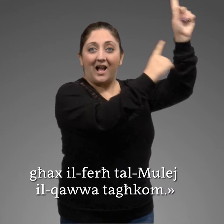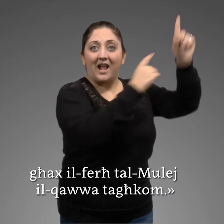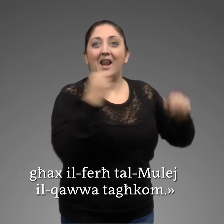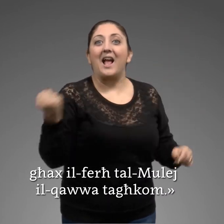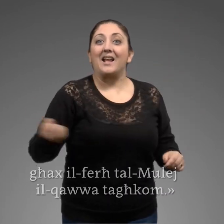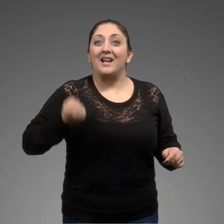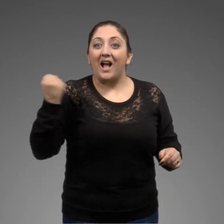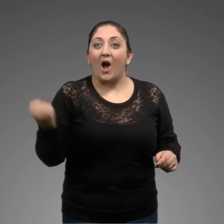'kum